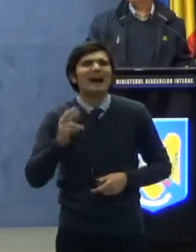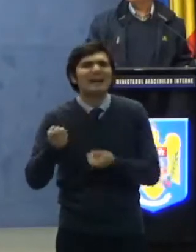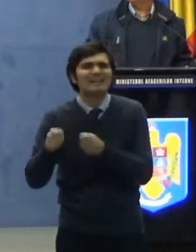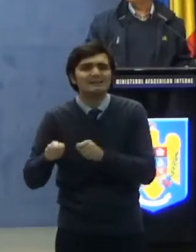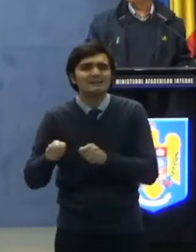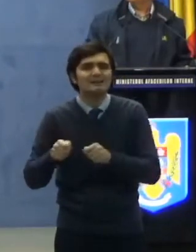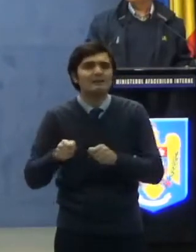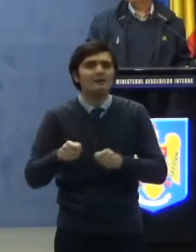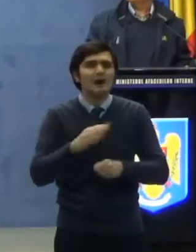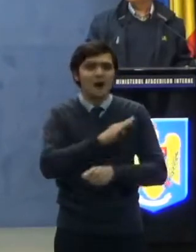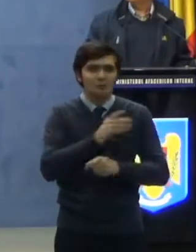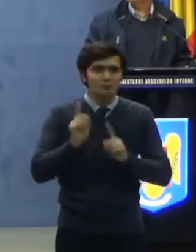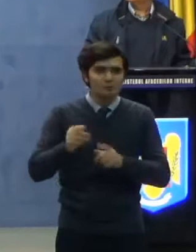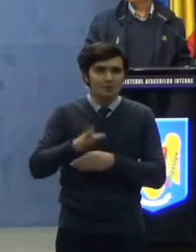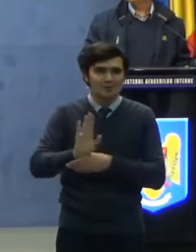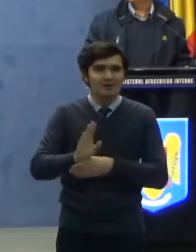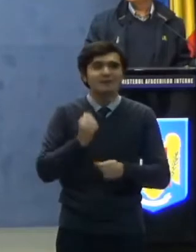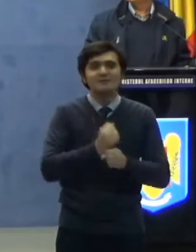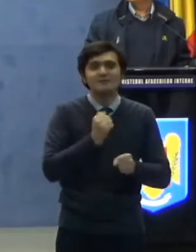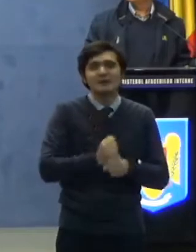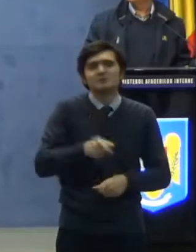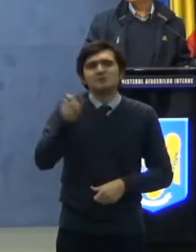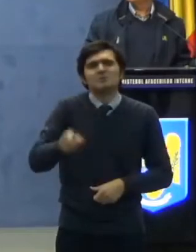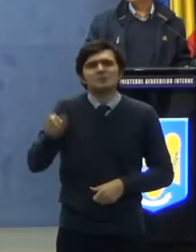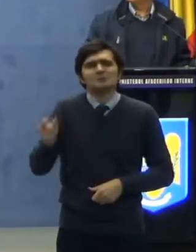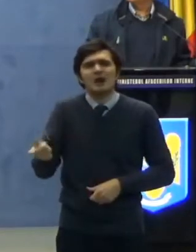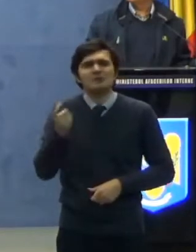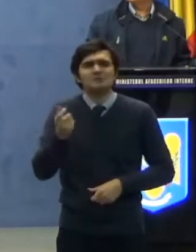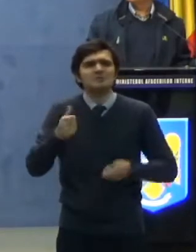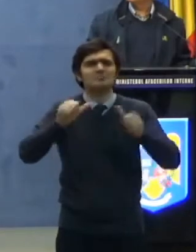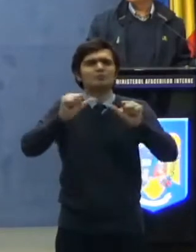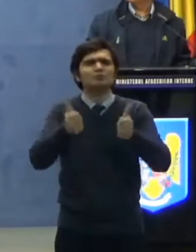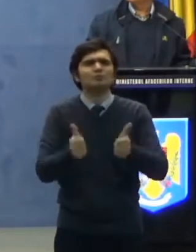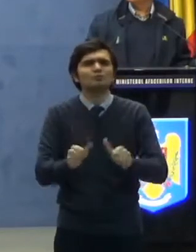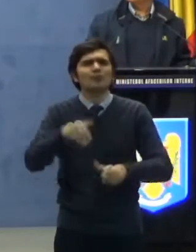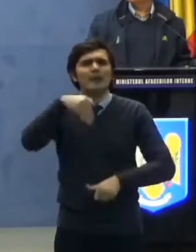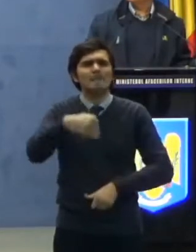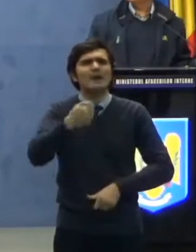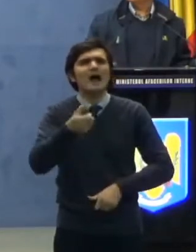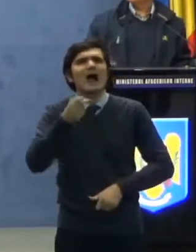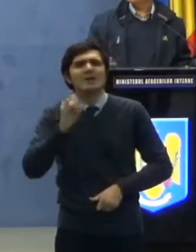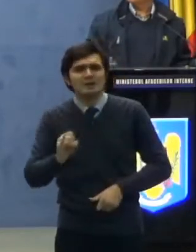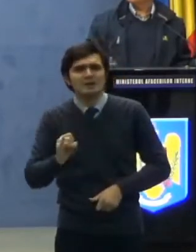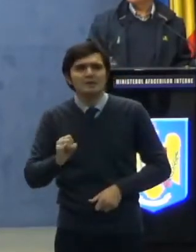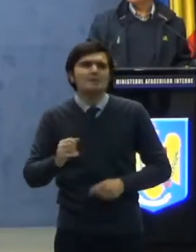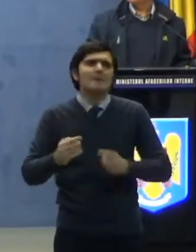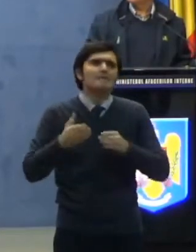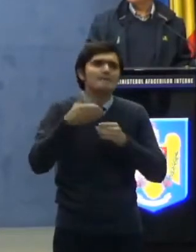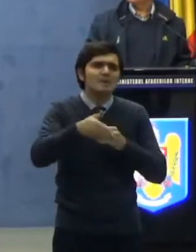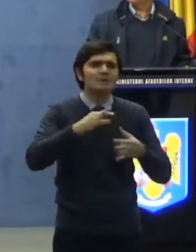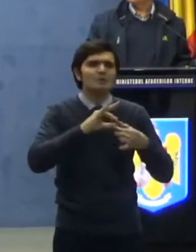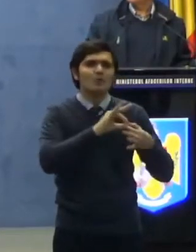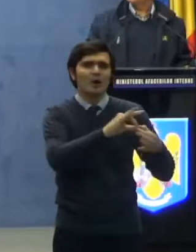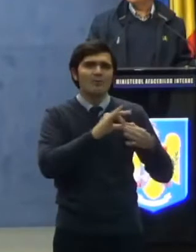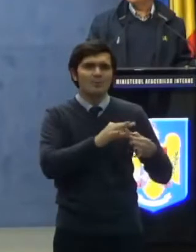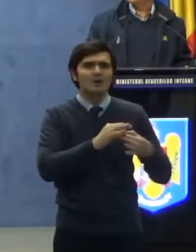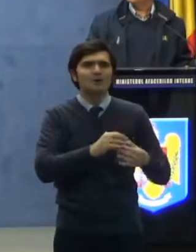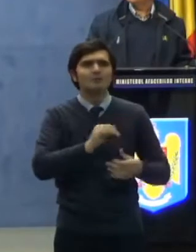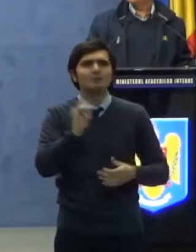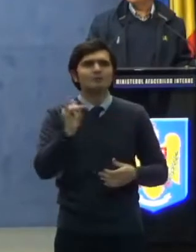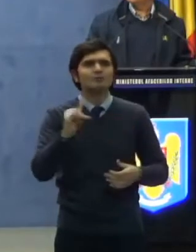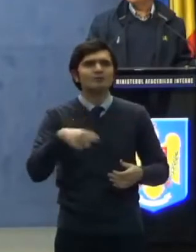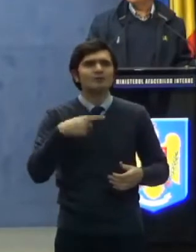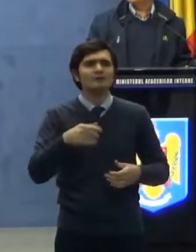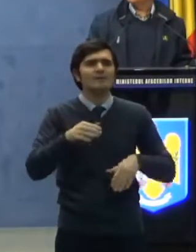personalul structurilor Ministerului Afacerilor Interne în colaborare cu cele ale